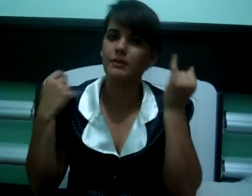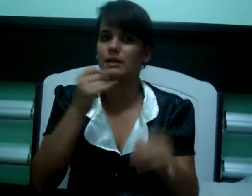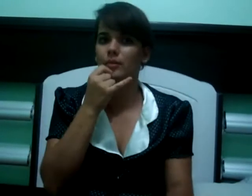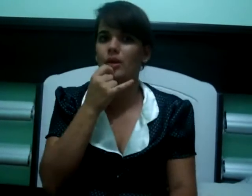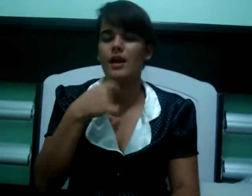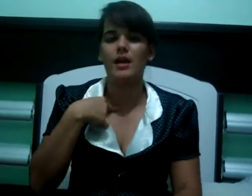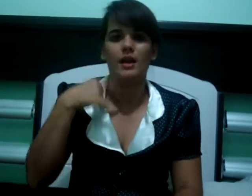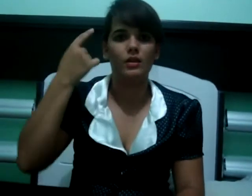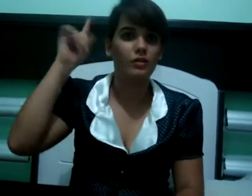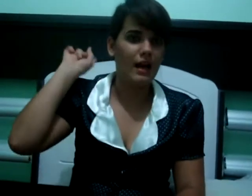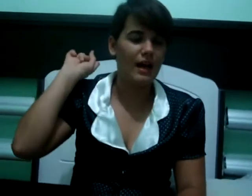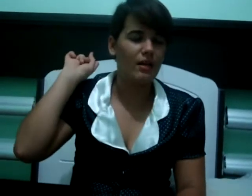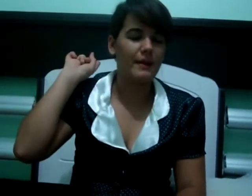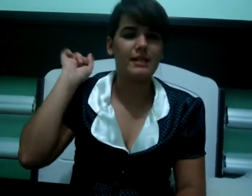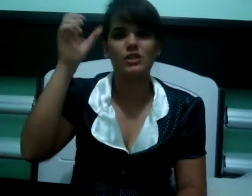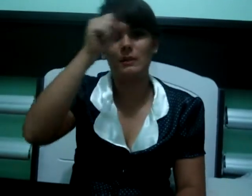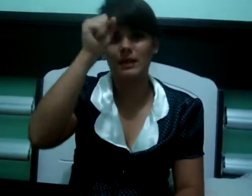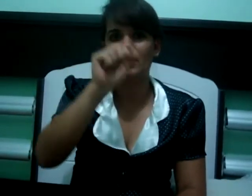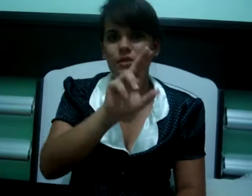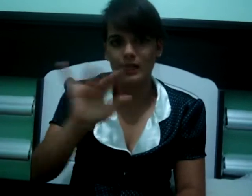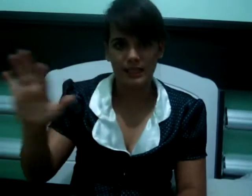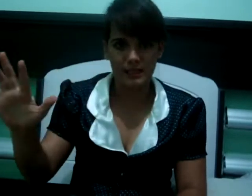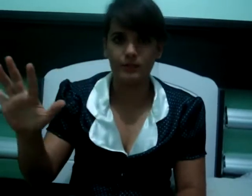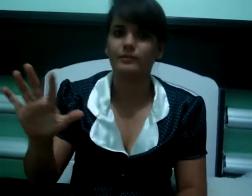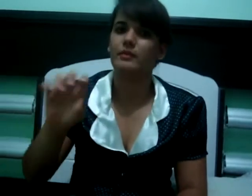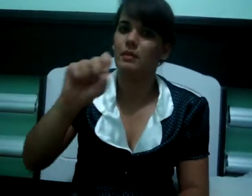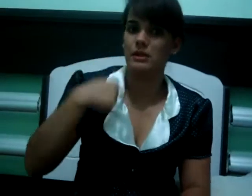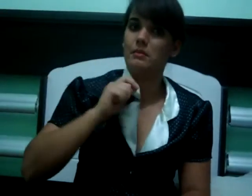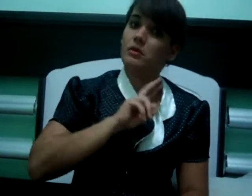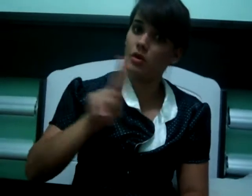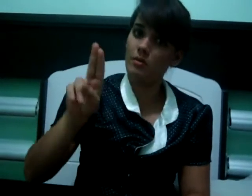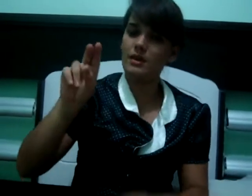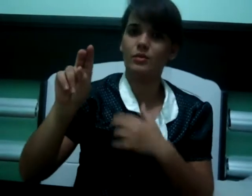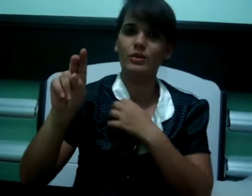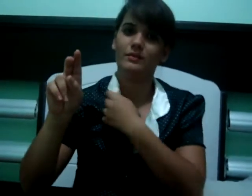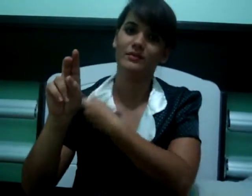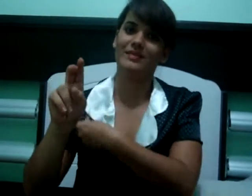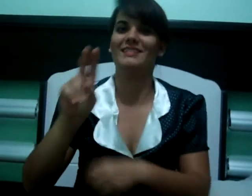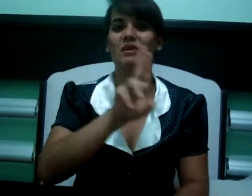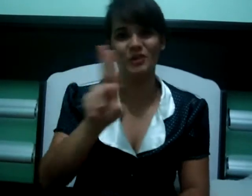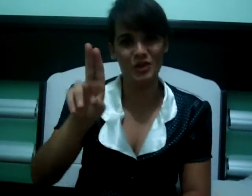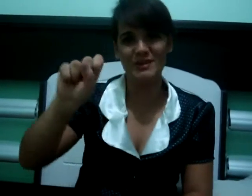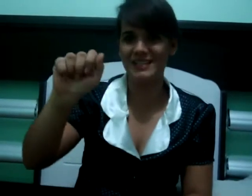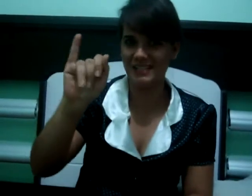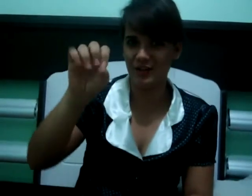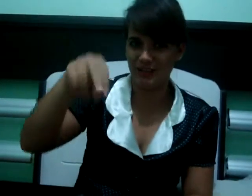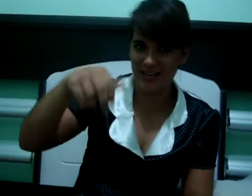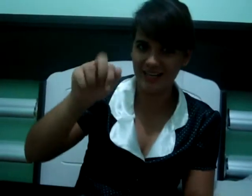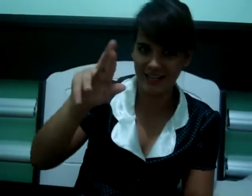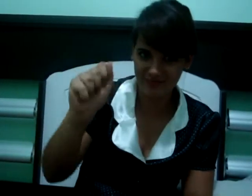né? Por exemplo, na aula passada a gente aprendeu só letração. Por exemplo, meu nome. Ui! Meu nome. Sayonara, né?